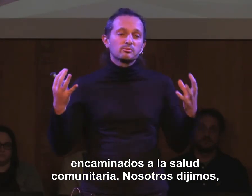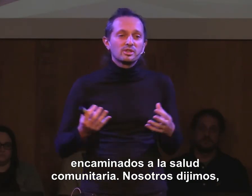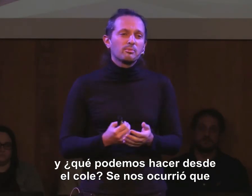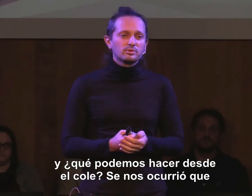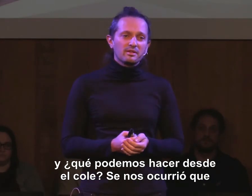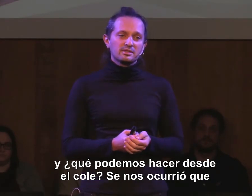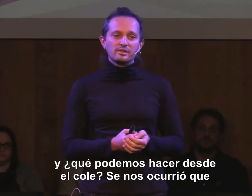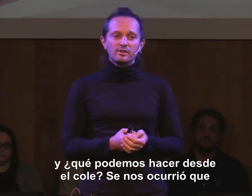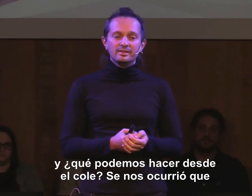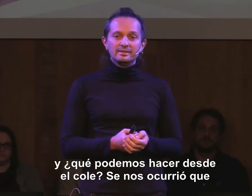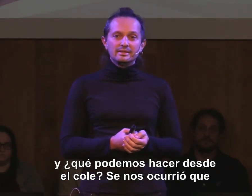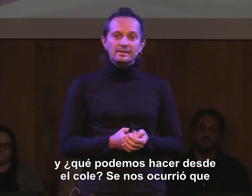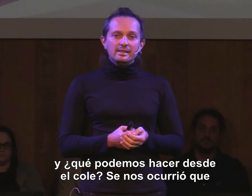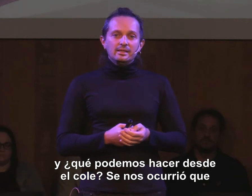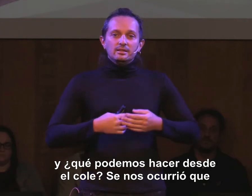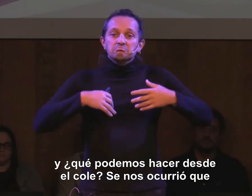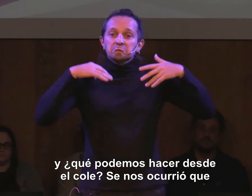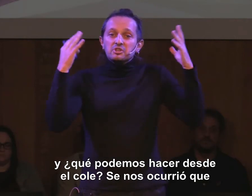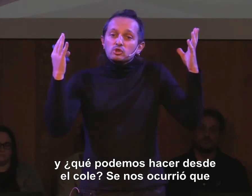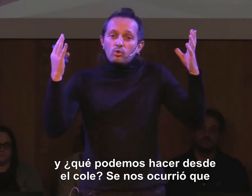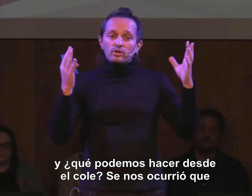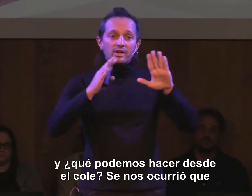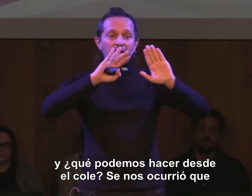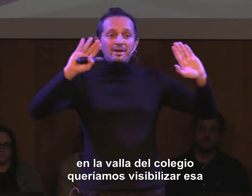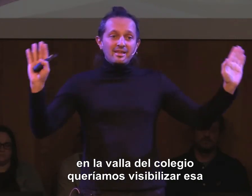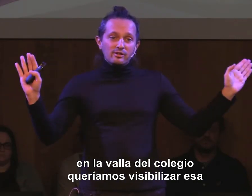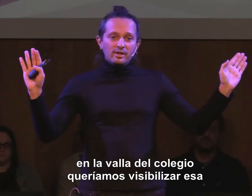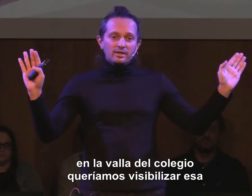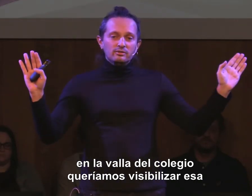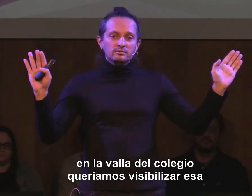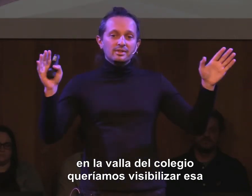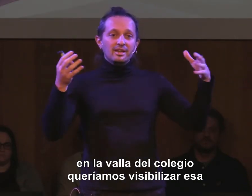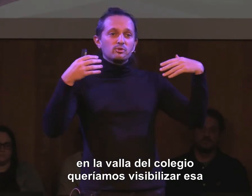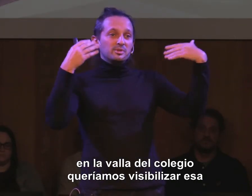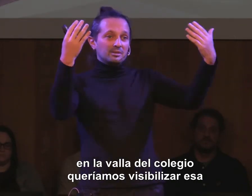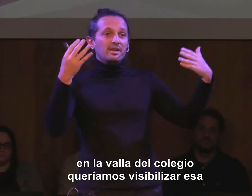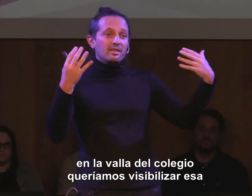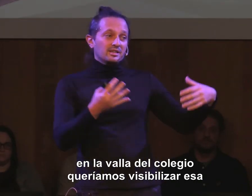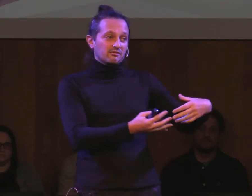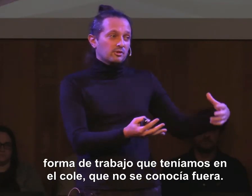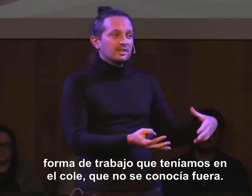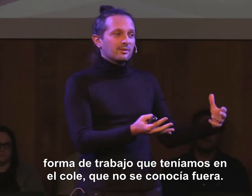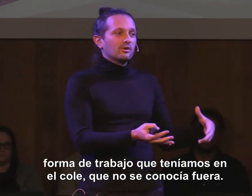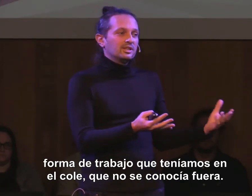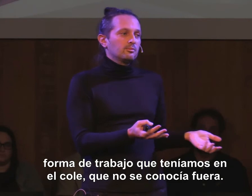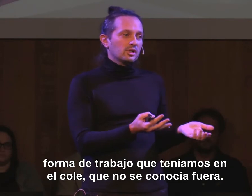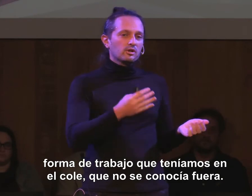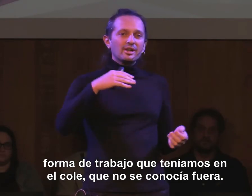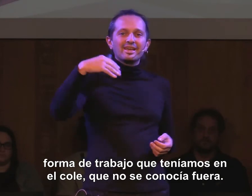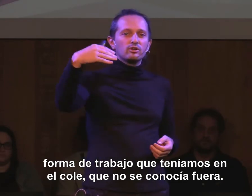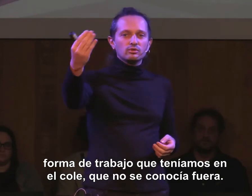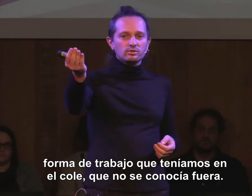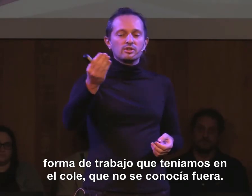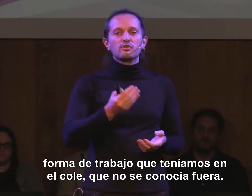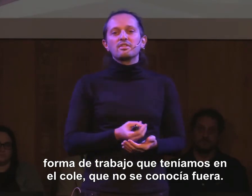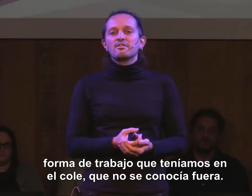Nosotros dijimos, ¿y qué podemos hacer desde el cole? Se nos ocurrió que en la valla del colegio queríamos visibilizar esa forma de trabajo que teníamos en